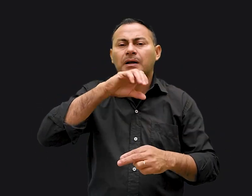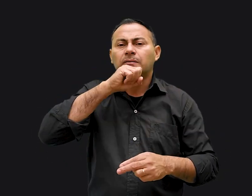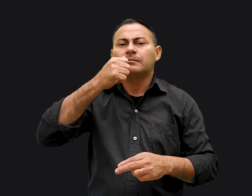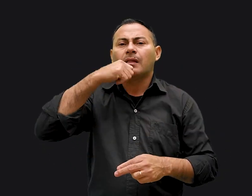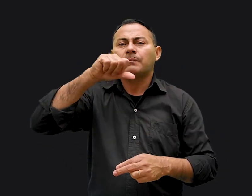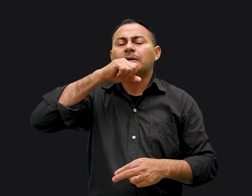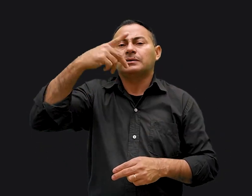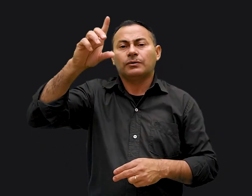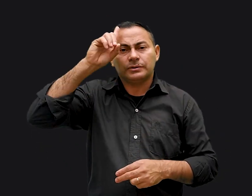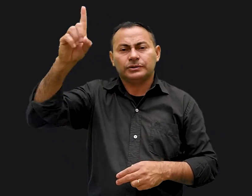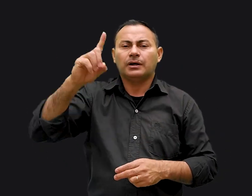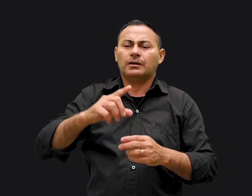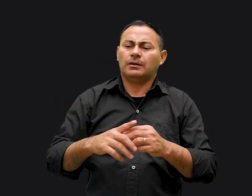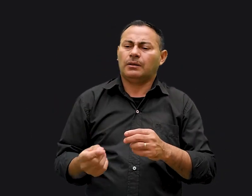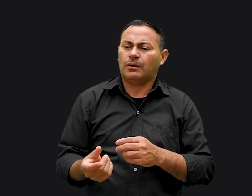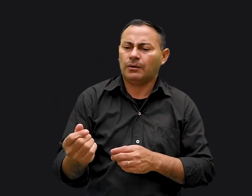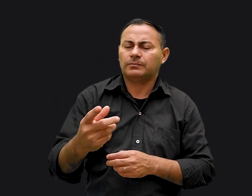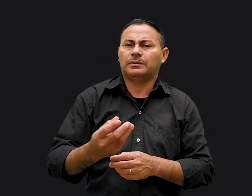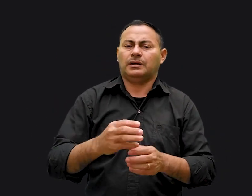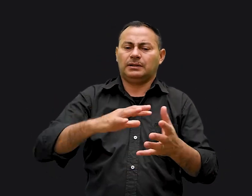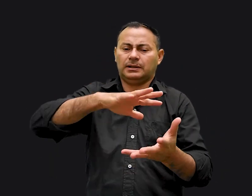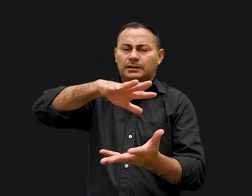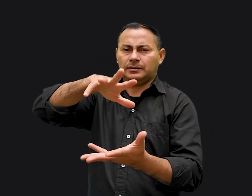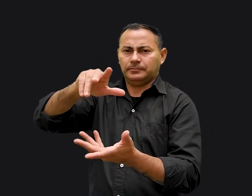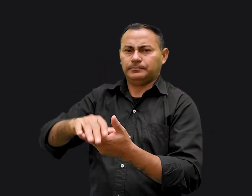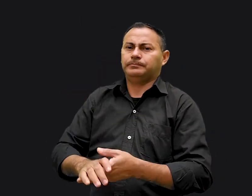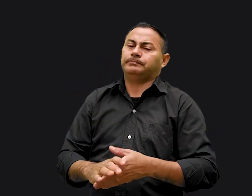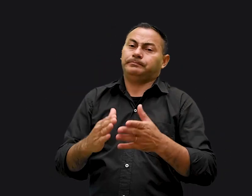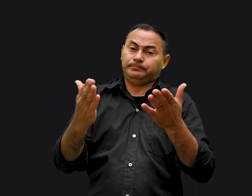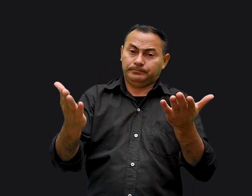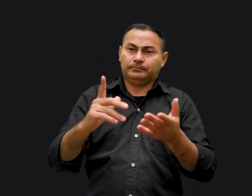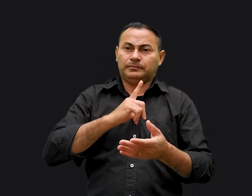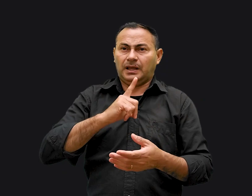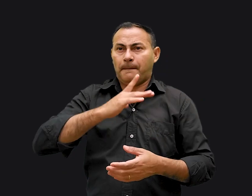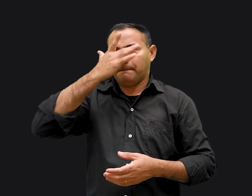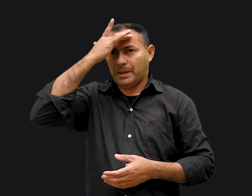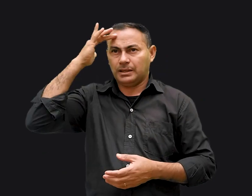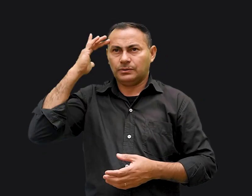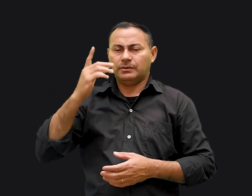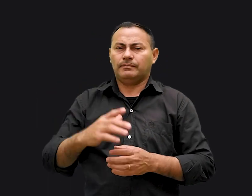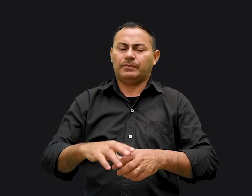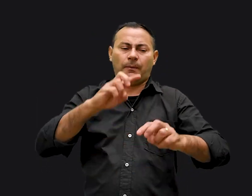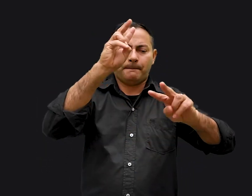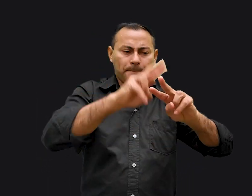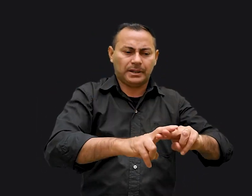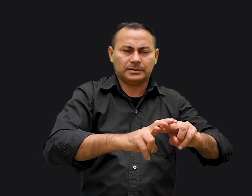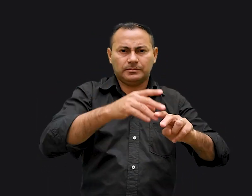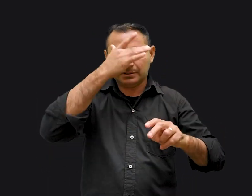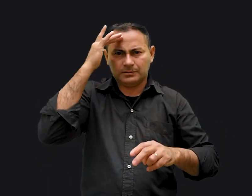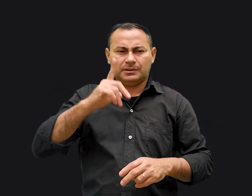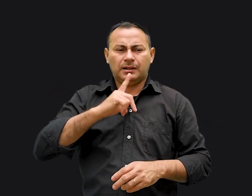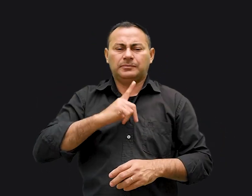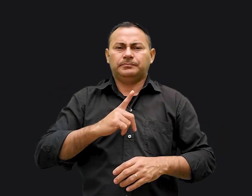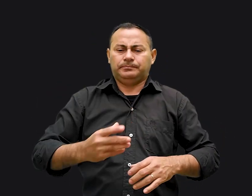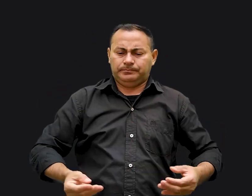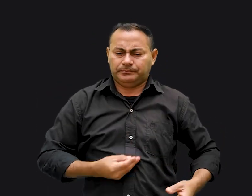e sua mãe, seus dias serão longos na face da terra. Infelizmente existem pessoas que estão nas prisões, pessoas que têm tido suas vidas